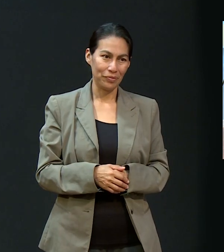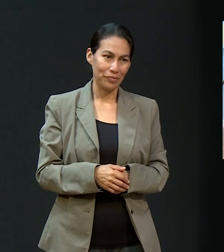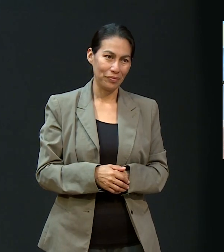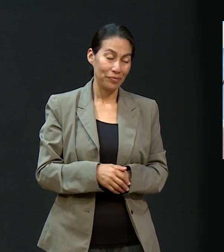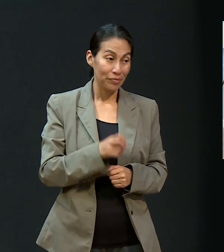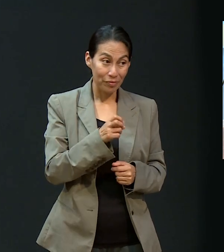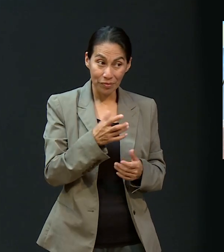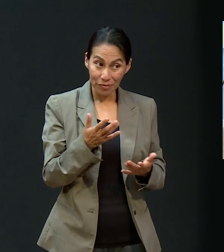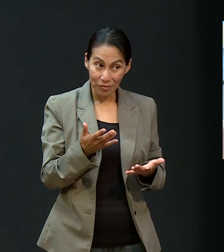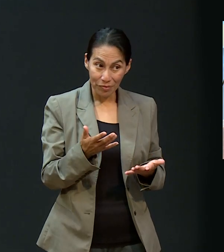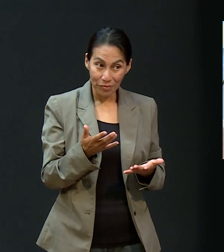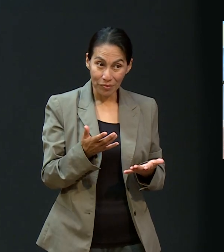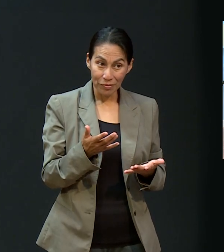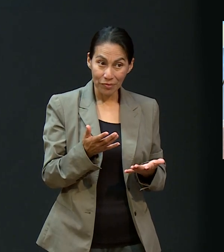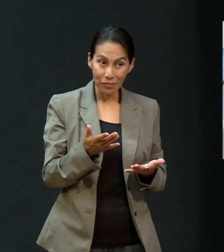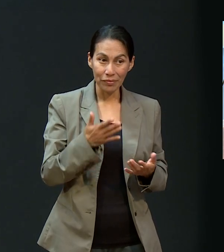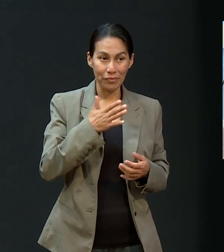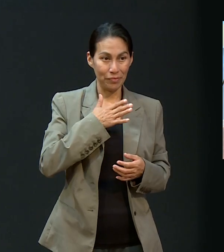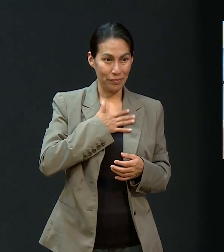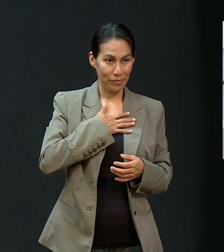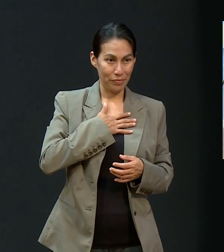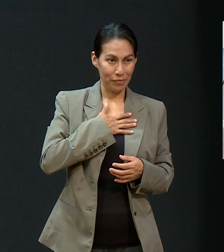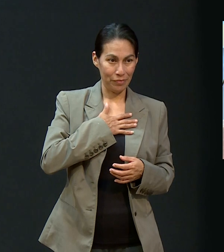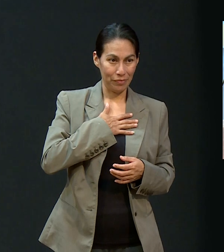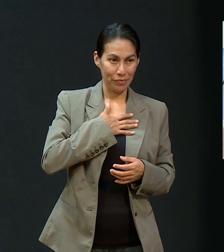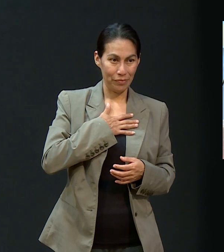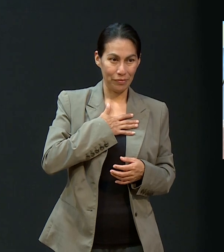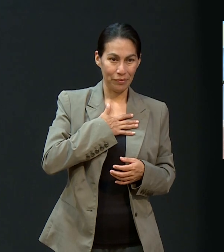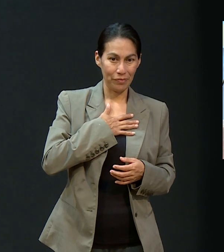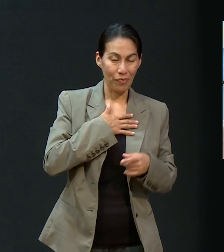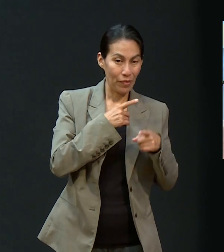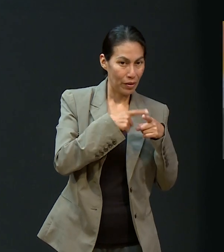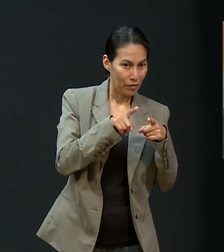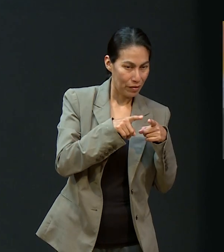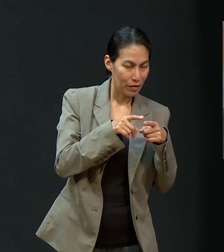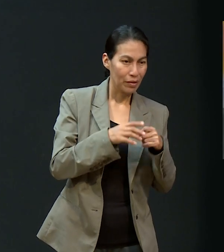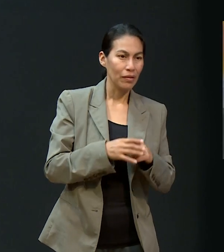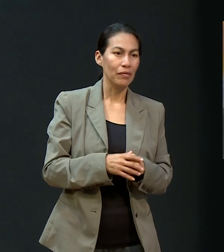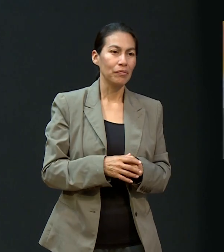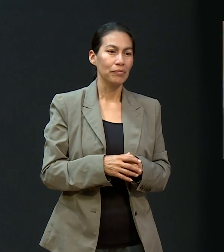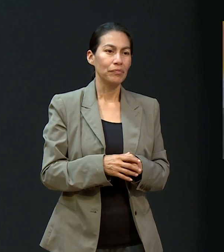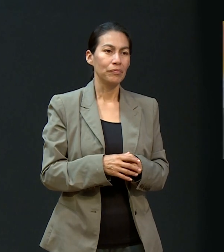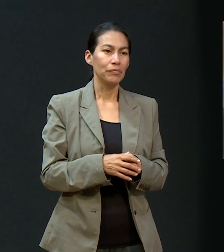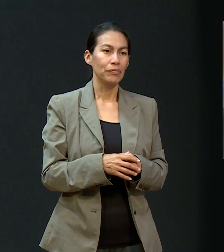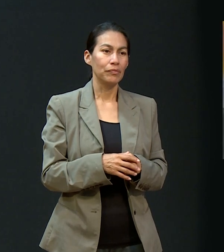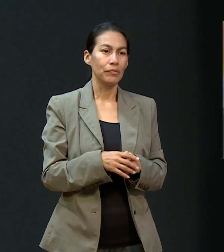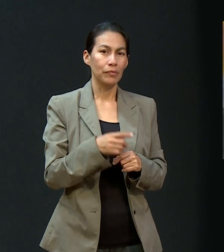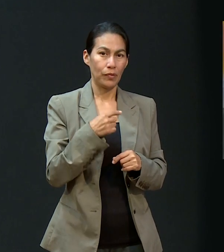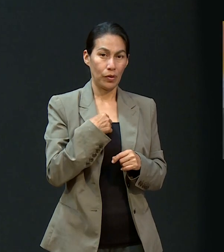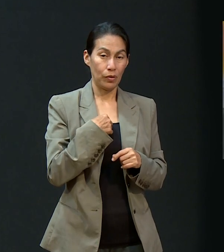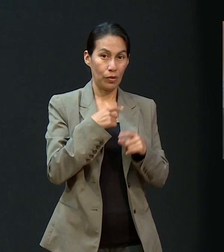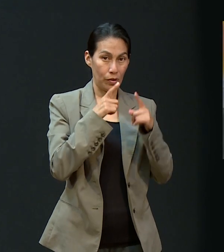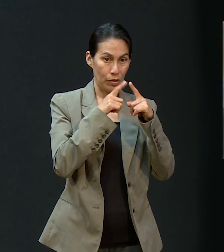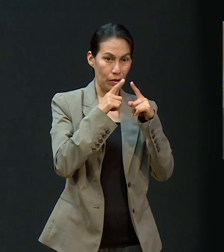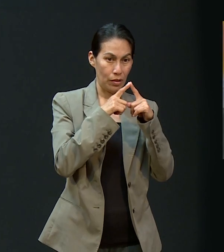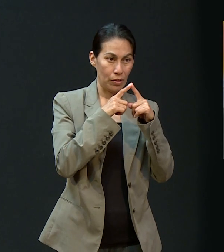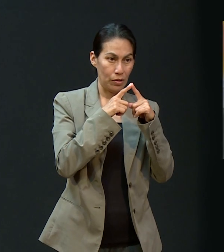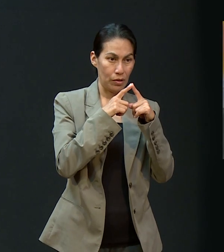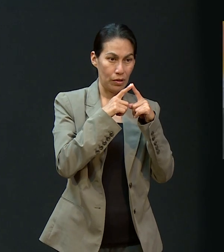Gracias. ¿Y entonces? Pues en mi caso fue distinto porque yo entré a la iglesia ya de adolescente,